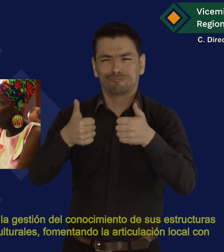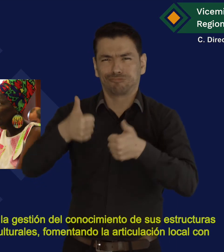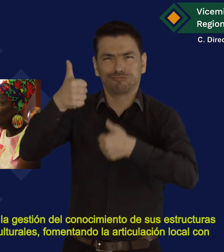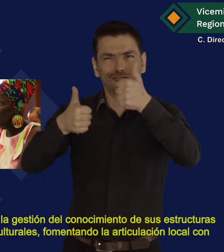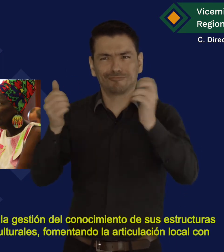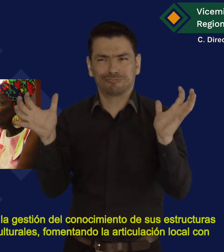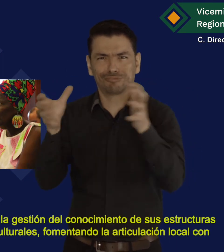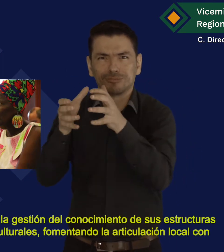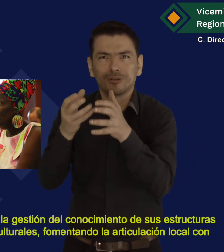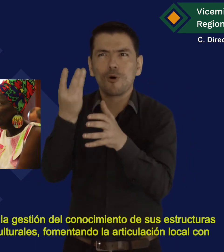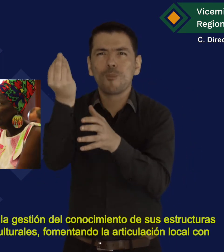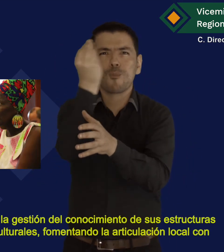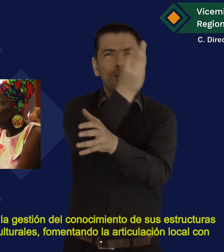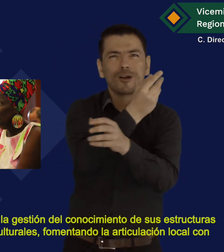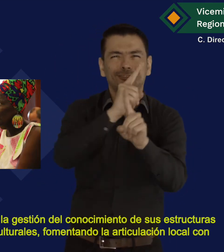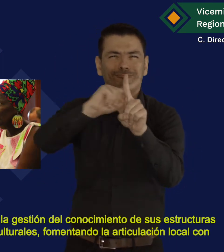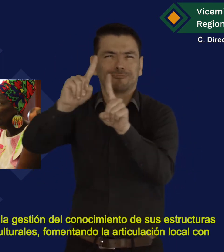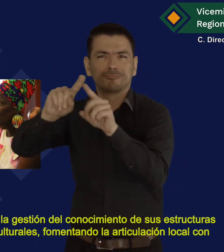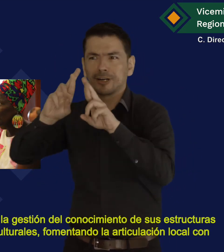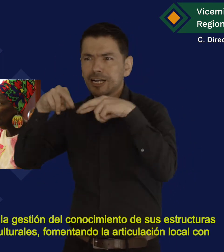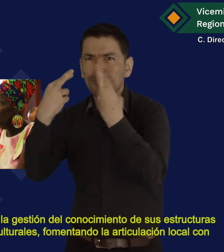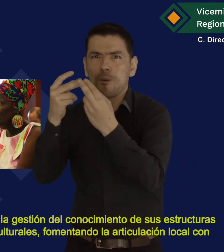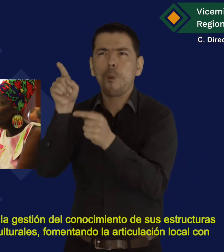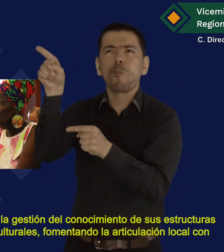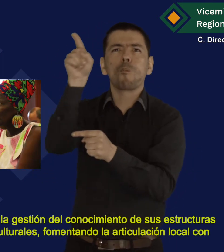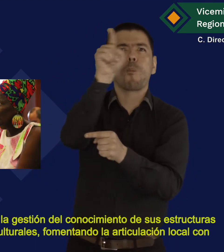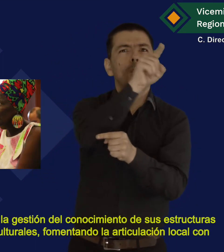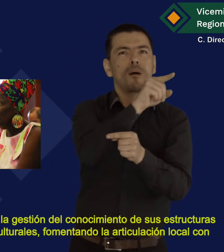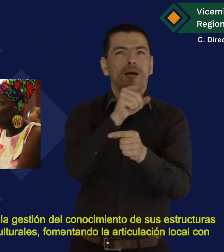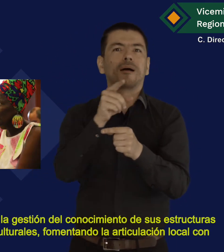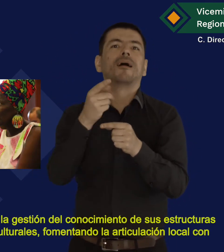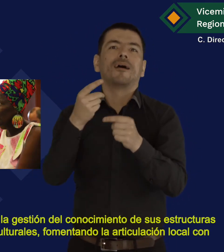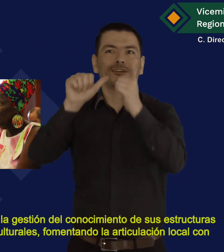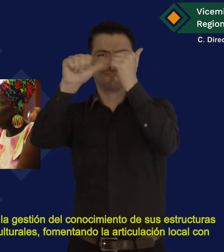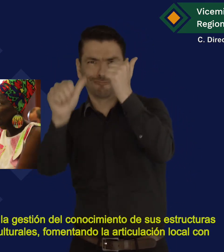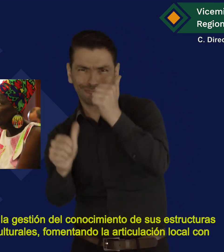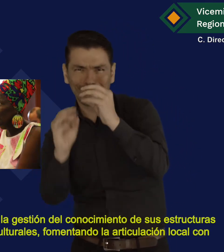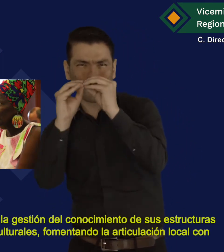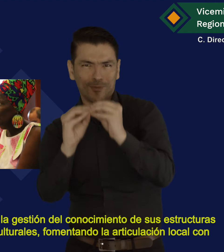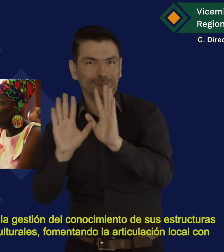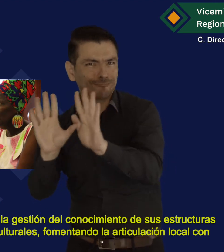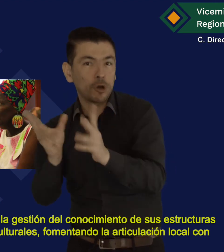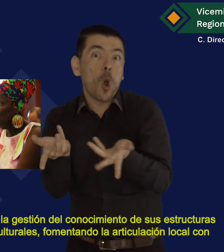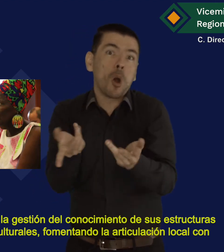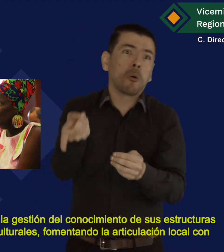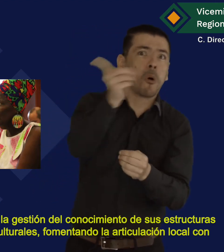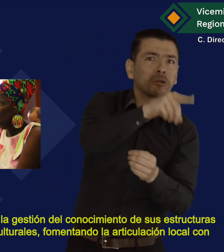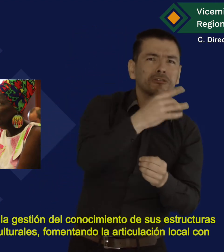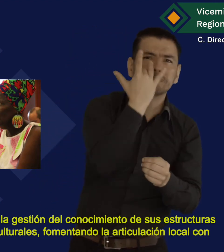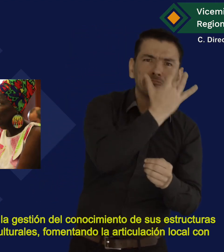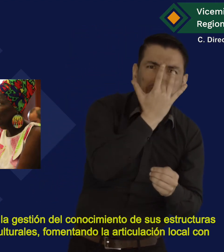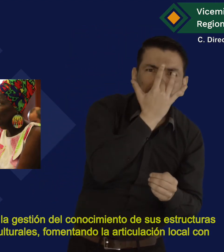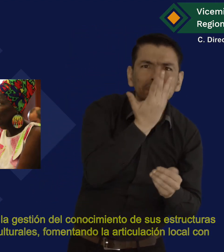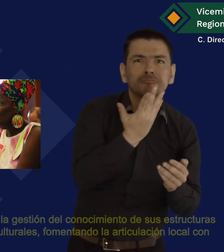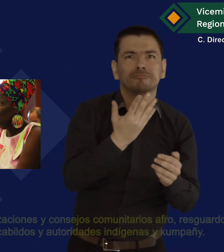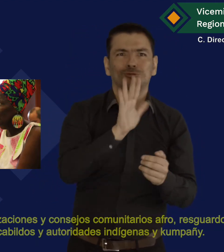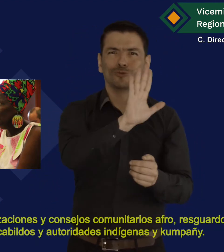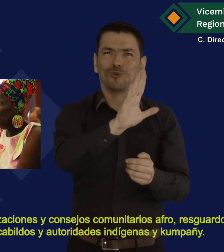En la gestión del conocimiento de sus estructuras culturales Fomentando la articulación local